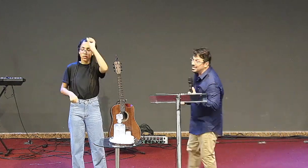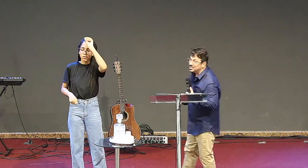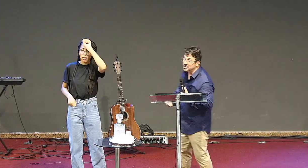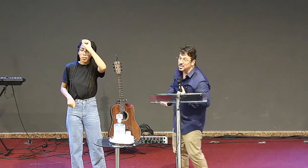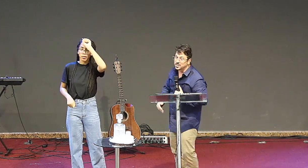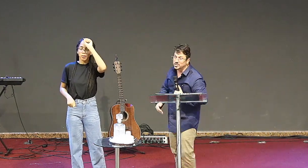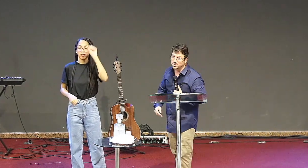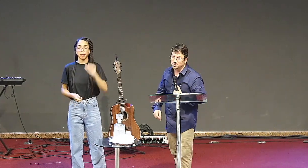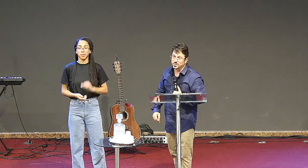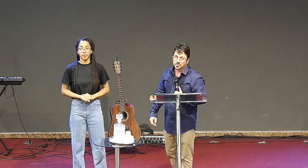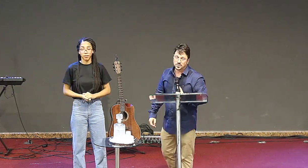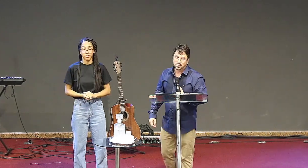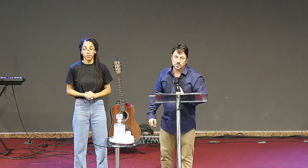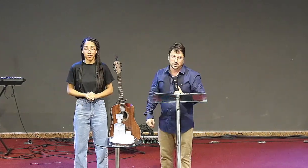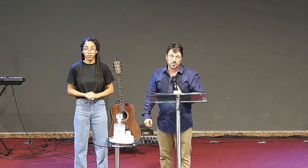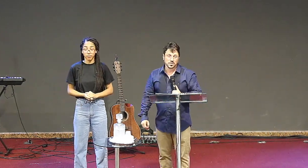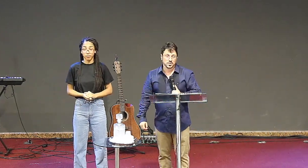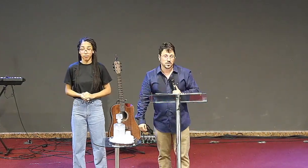está passando